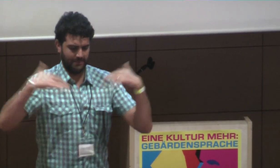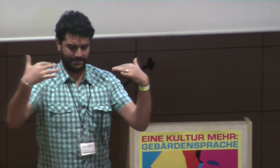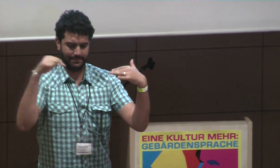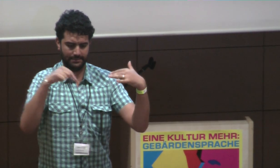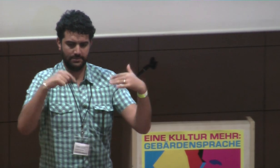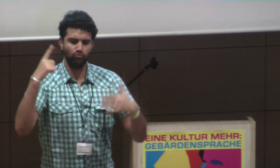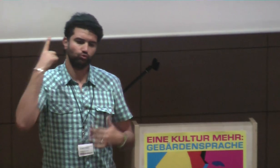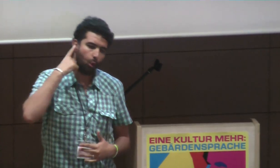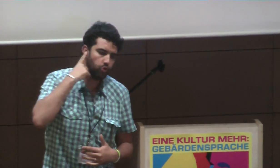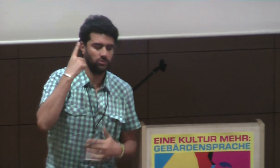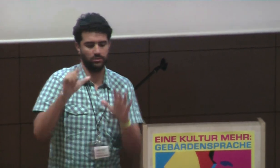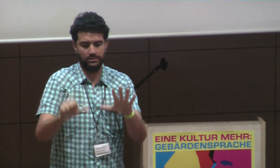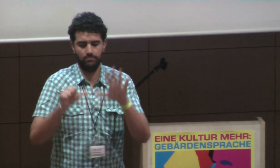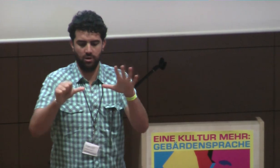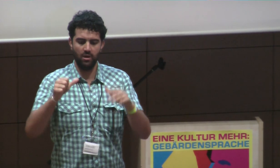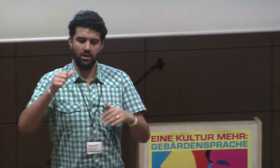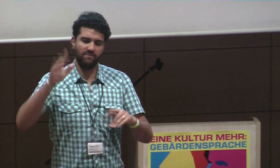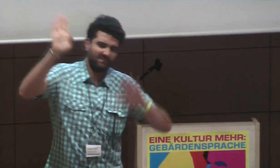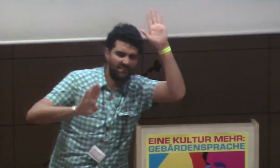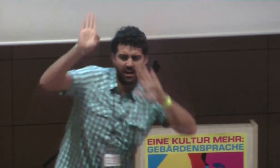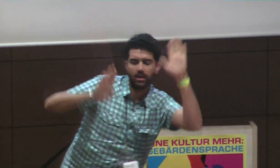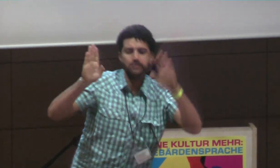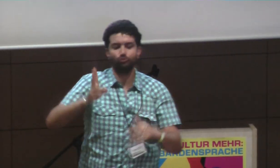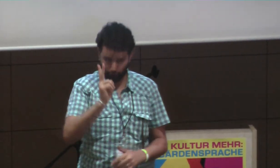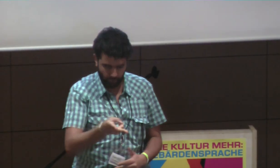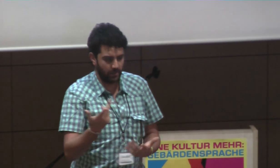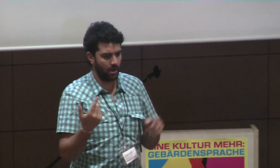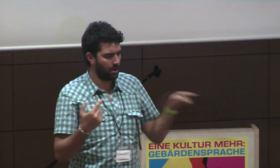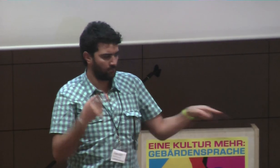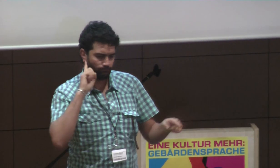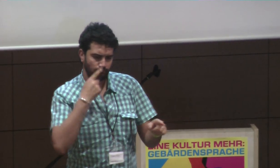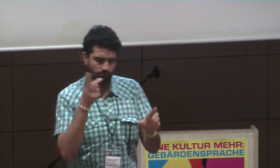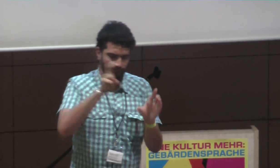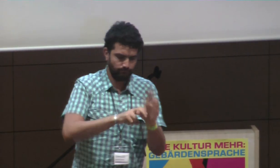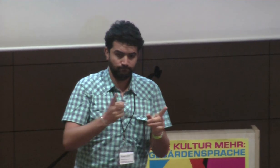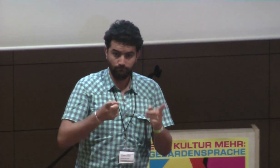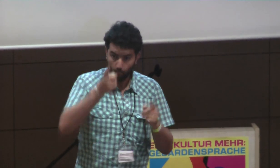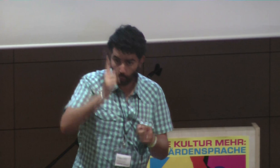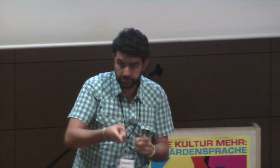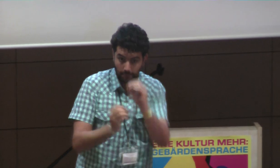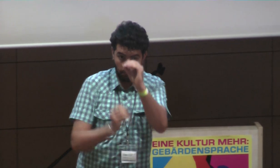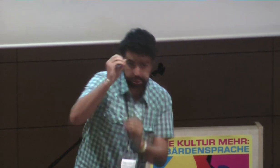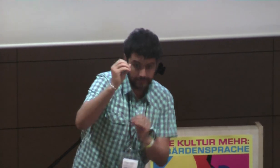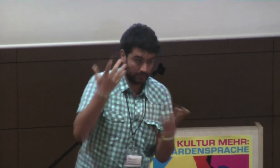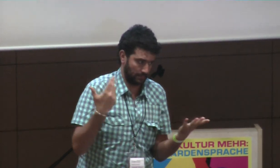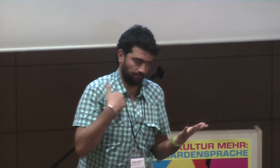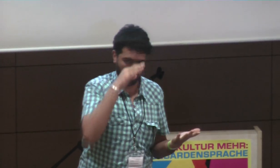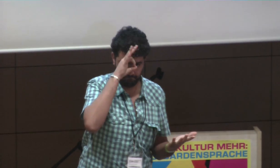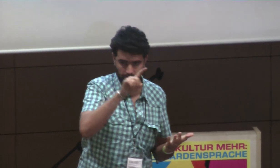auch nach außen wird, und, ähm, es gibt viel, ähm, Diskussion, Austausch in den 16